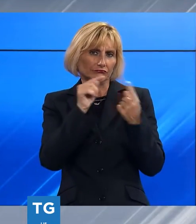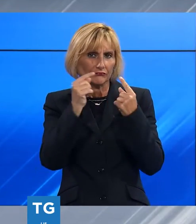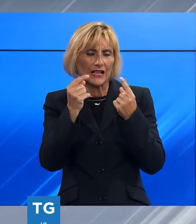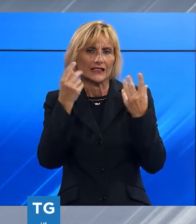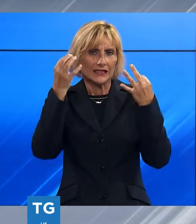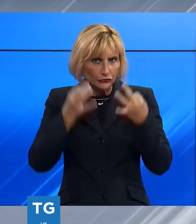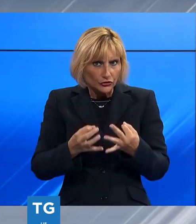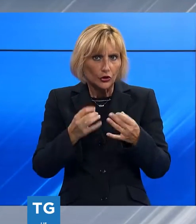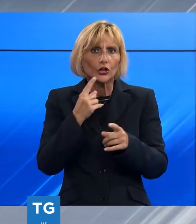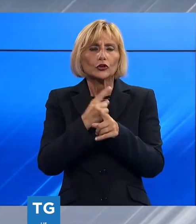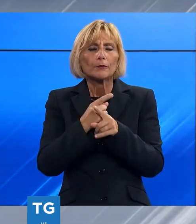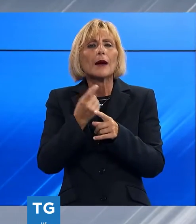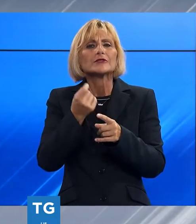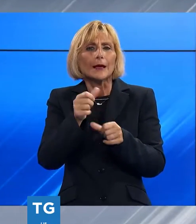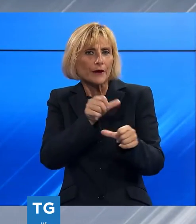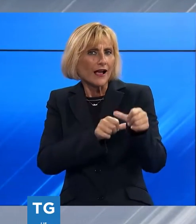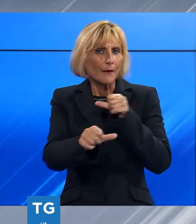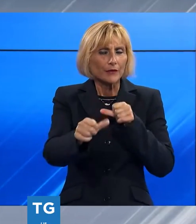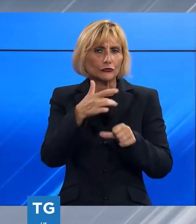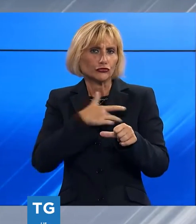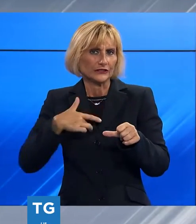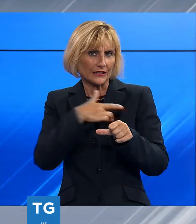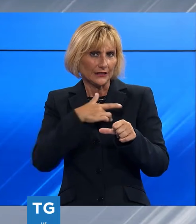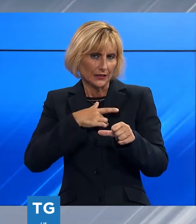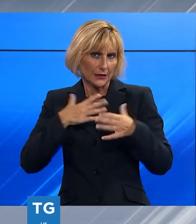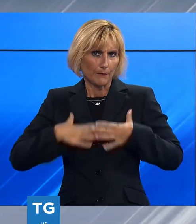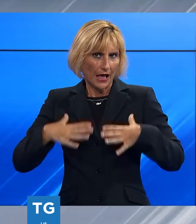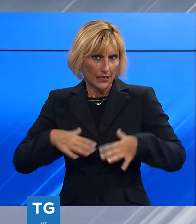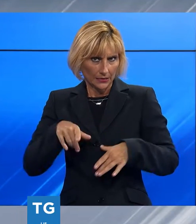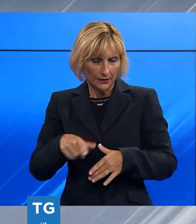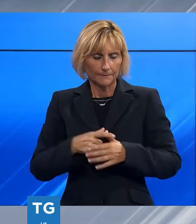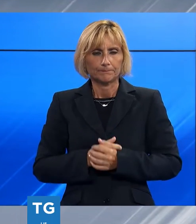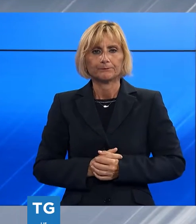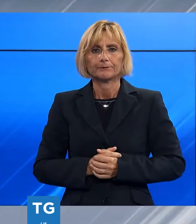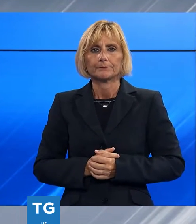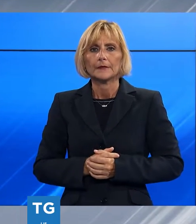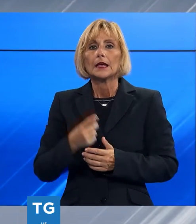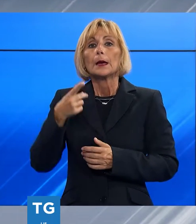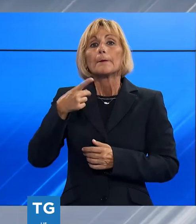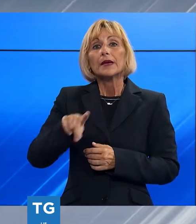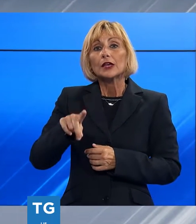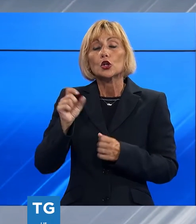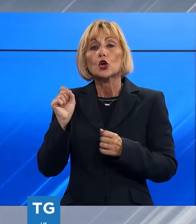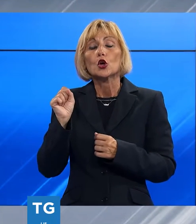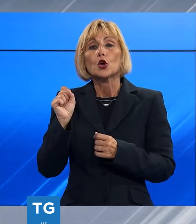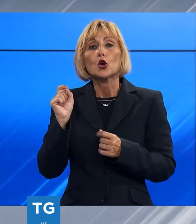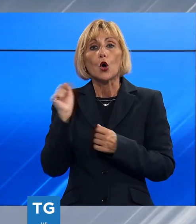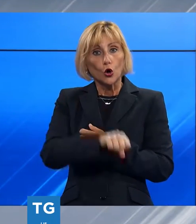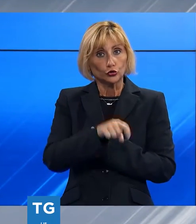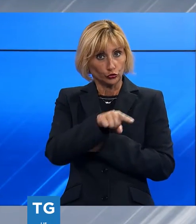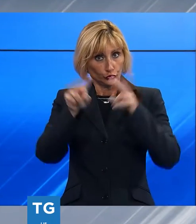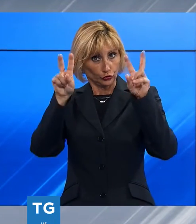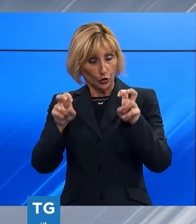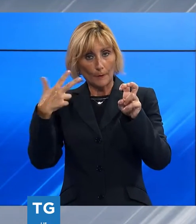sempre mettere nei panni dei cittadini. La puntata di Percontro è andata in onda mercoledì sera a